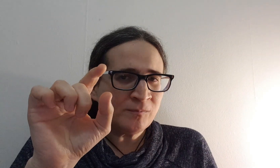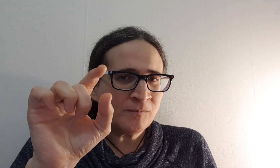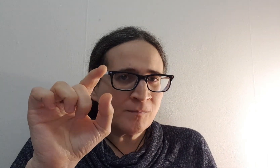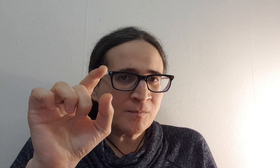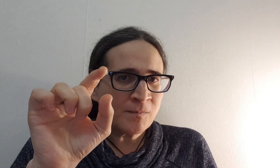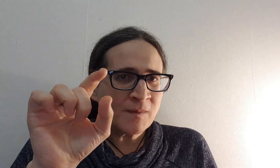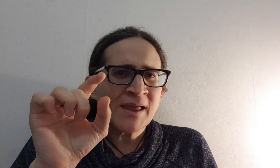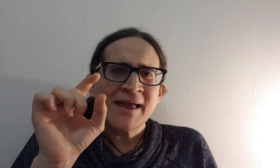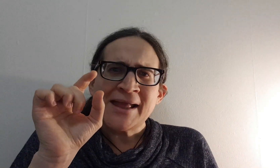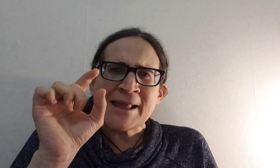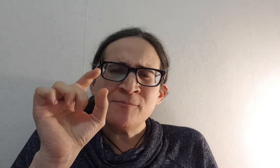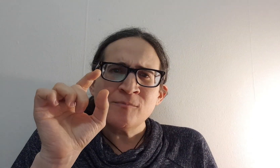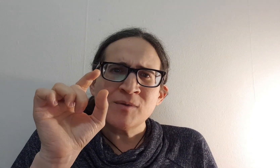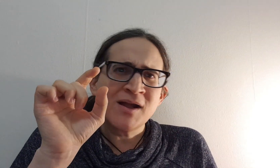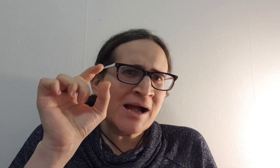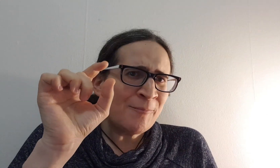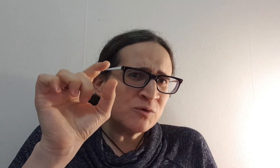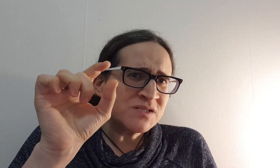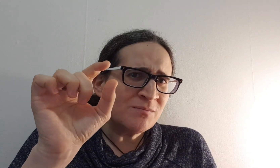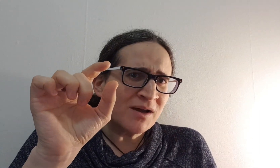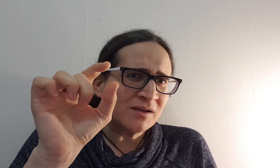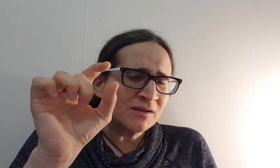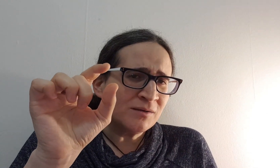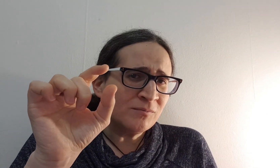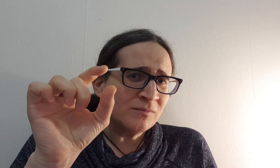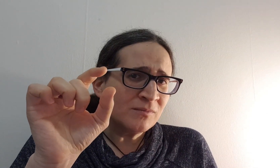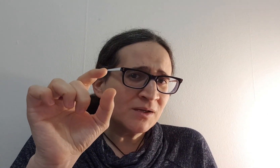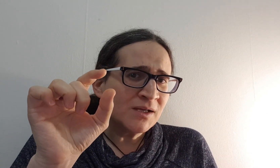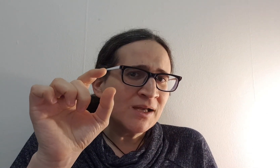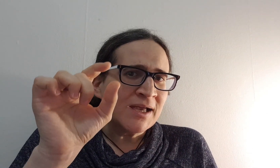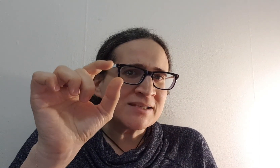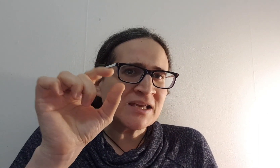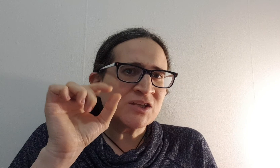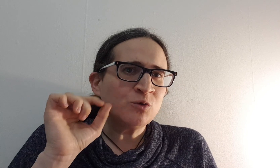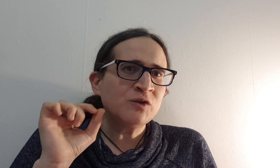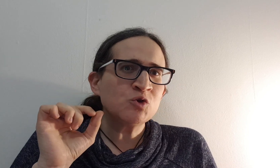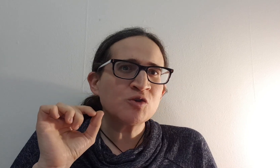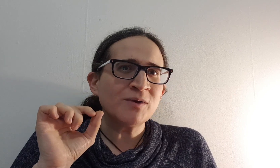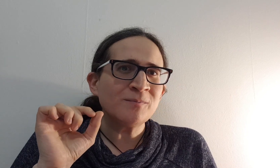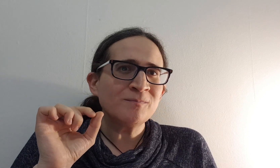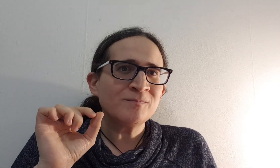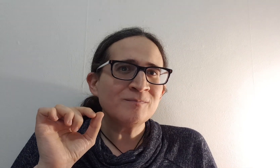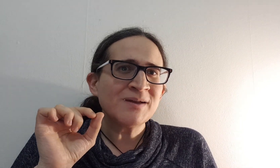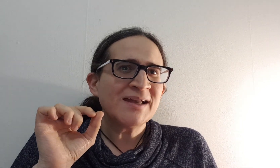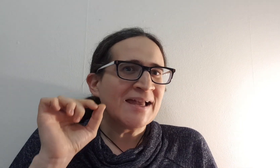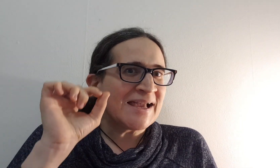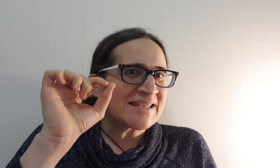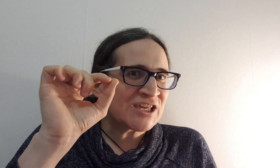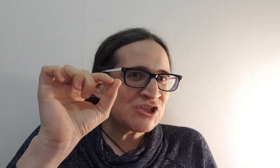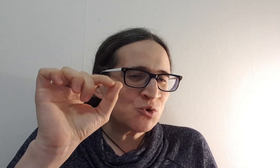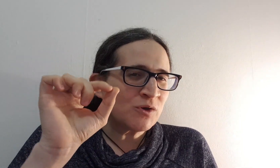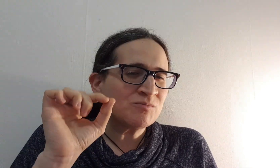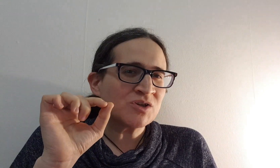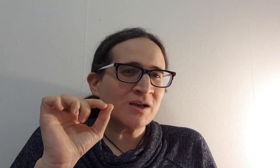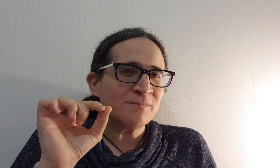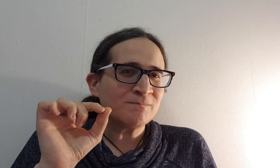הם גם מוצאים בחירים את החיוביות שבהם את הכישורים שלהם